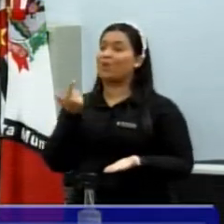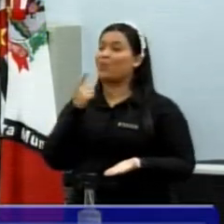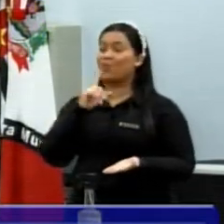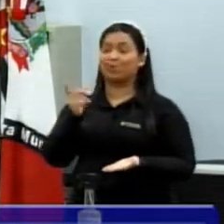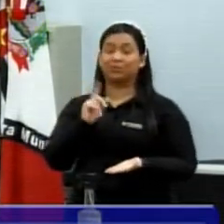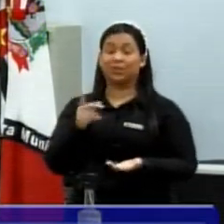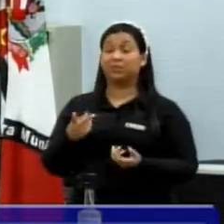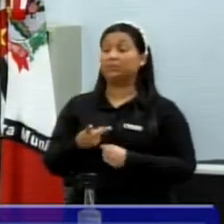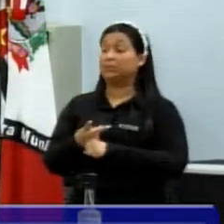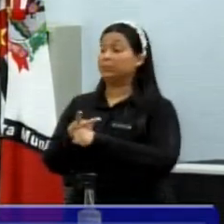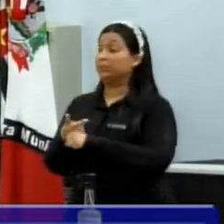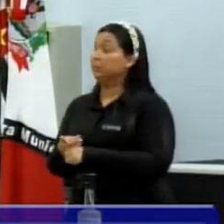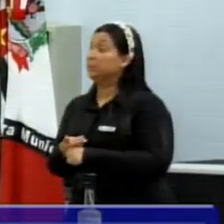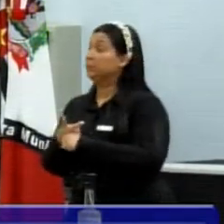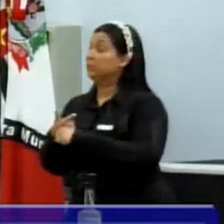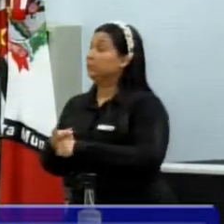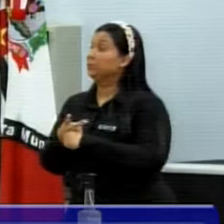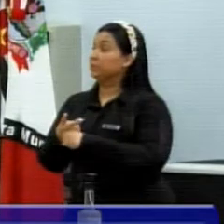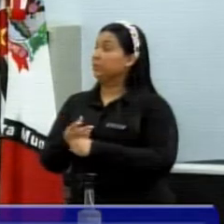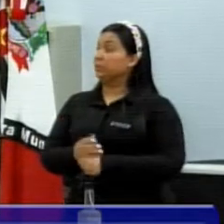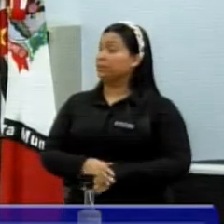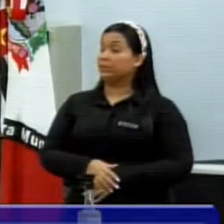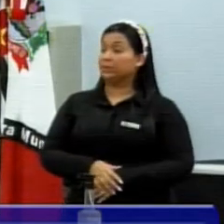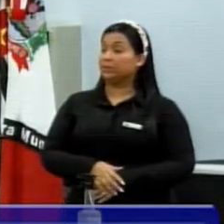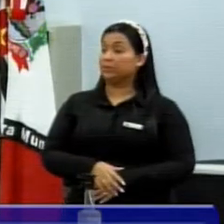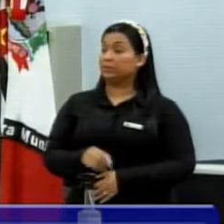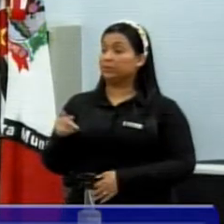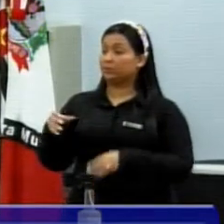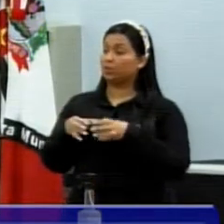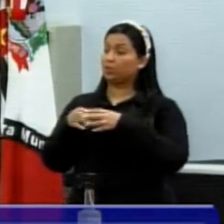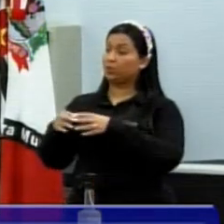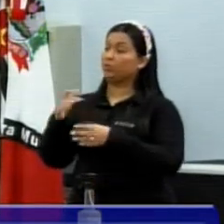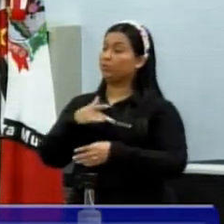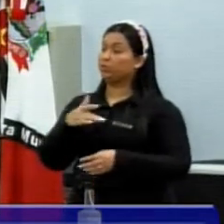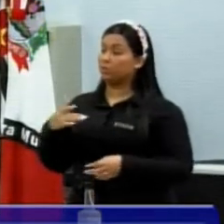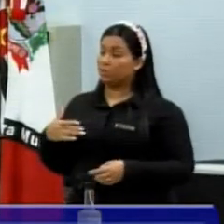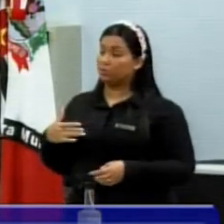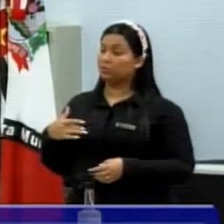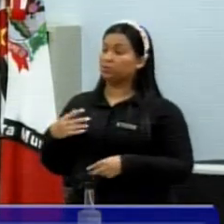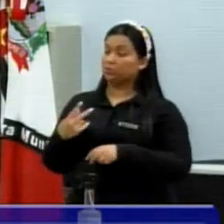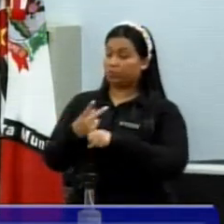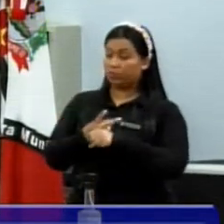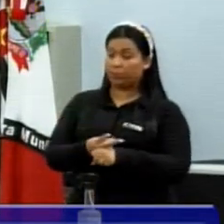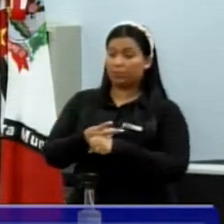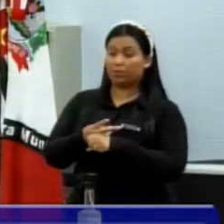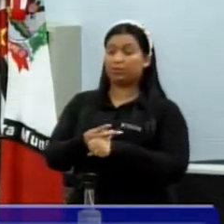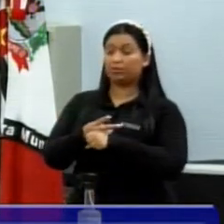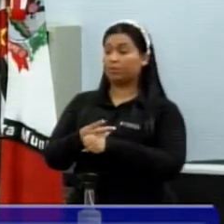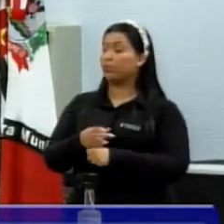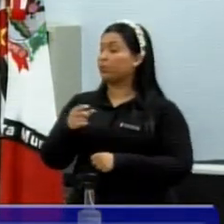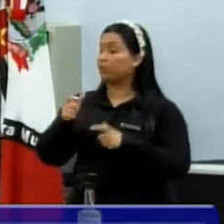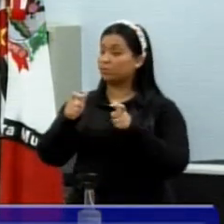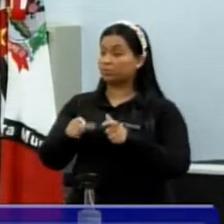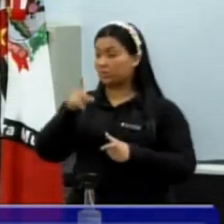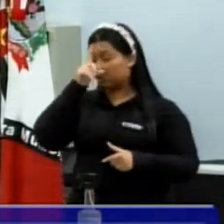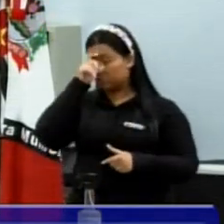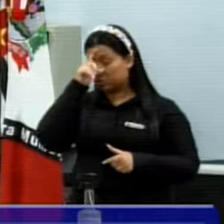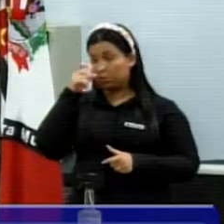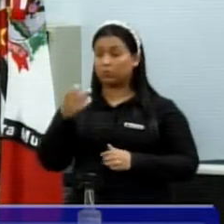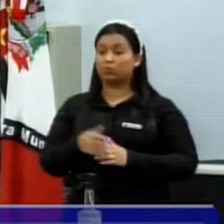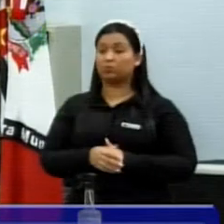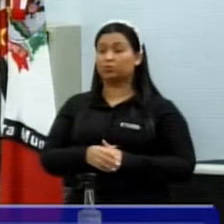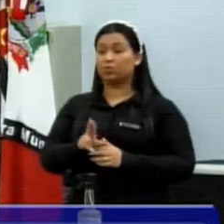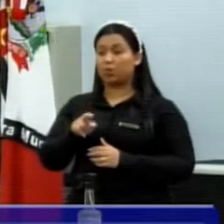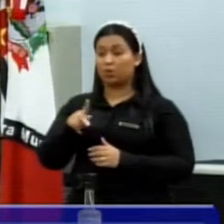então está procurando muito mais, vereador Peixão, o senhor que da Comissão de Saúde, está procurando muito mais os postos de saúde, as UPAs,